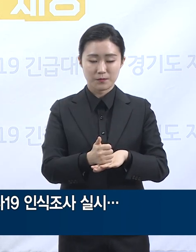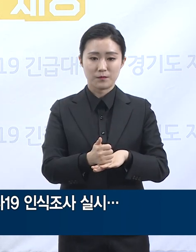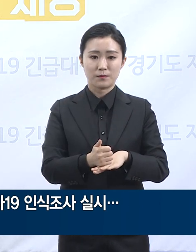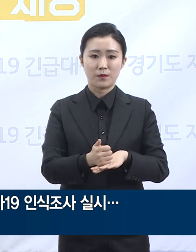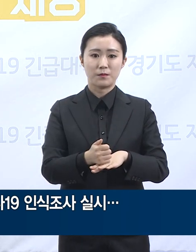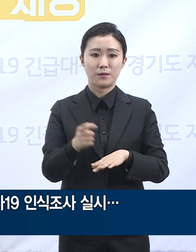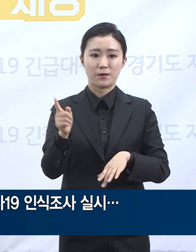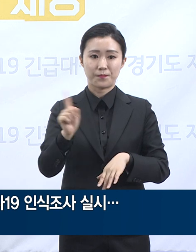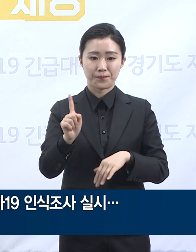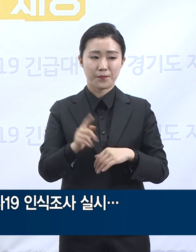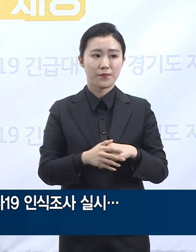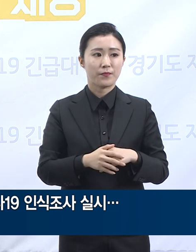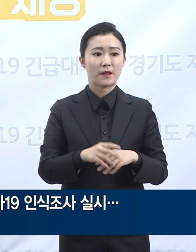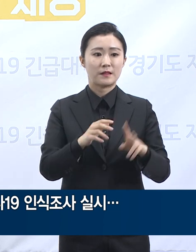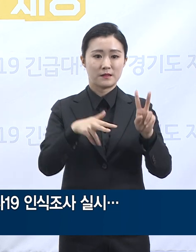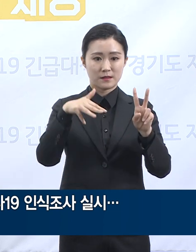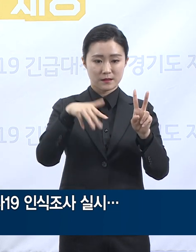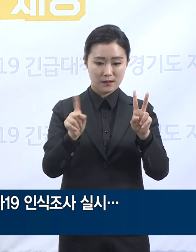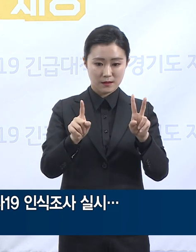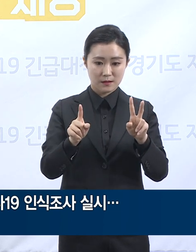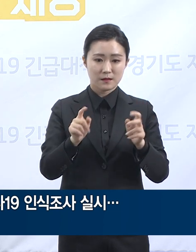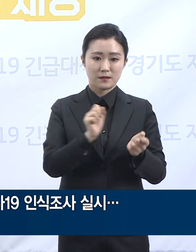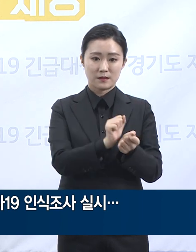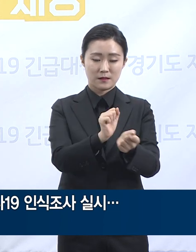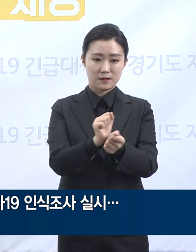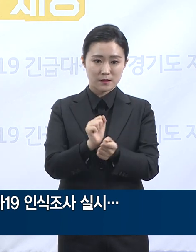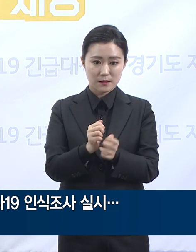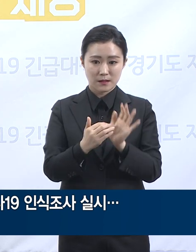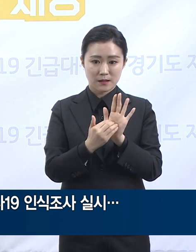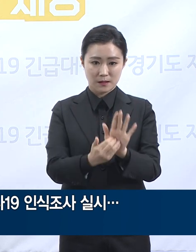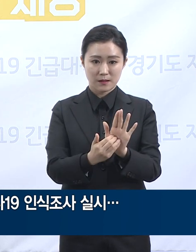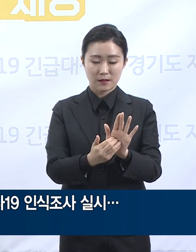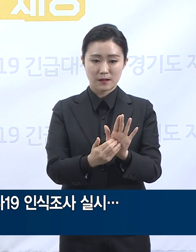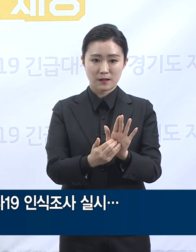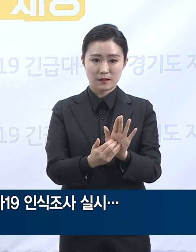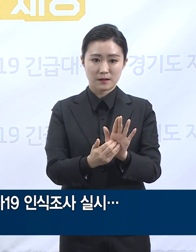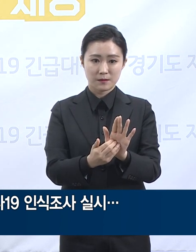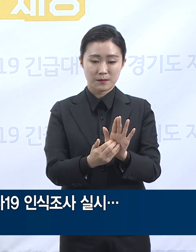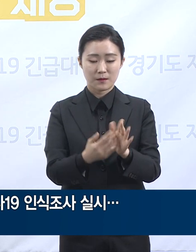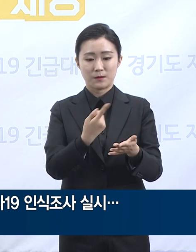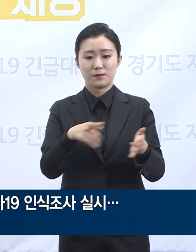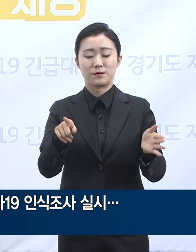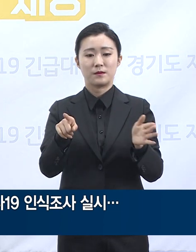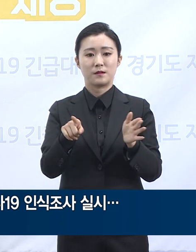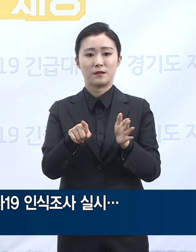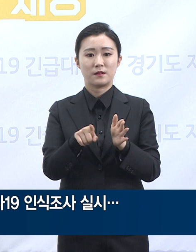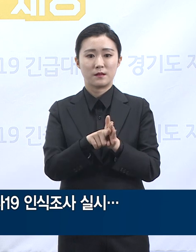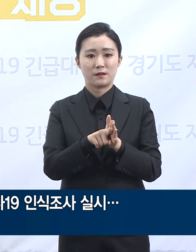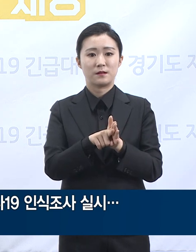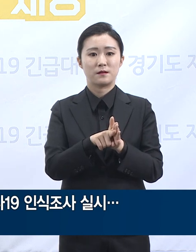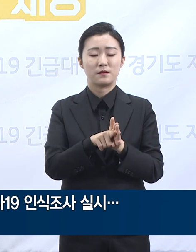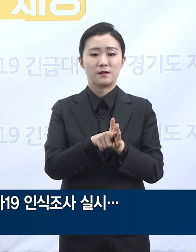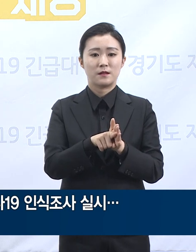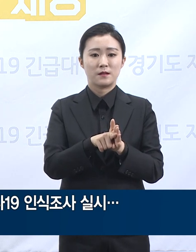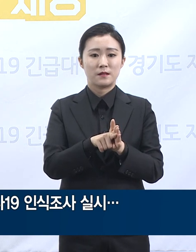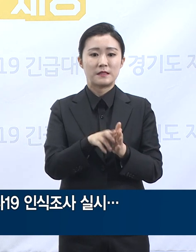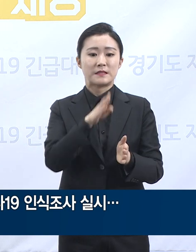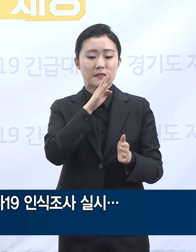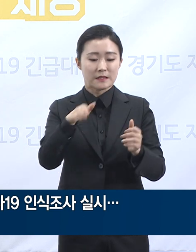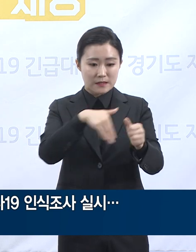2차 유행 대비를 위한 필수 인력인 위료진과 현장 대응팀의 신체 정신적 수준을 파악하고